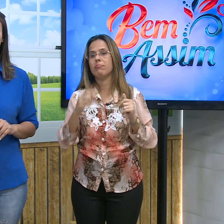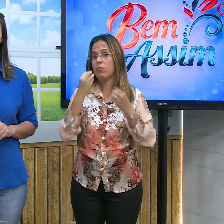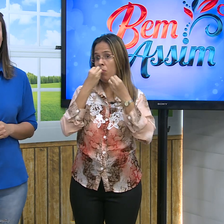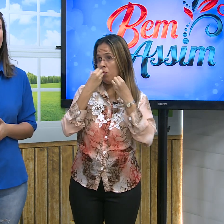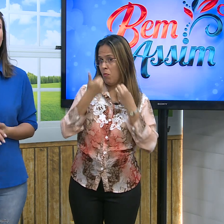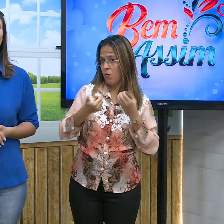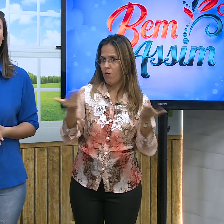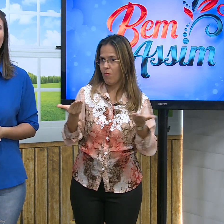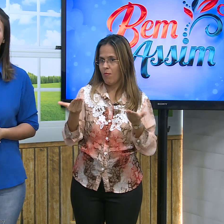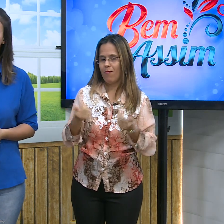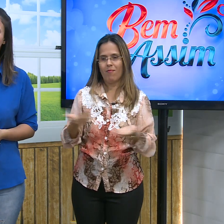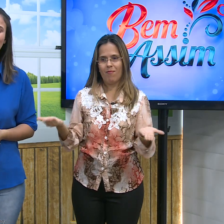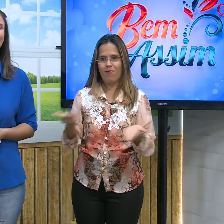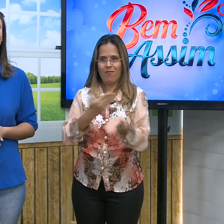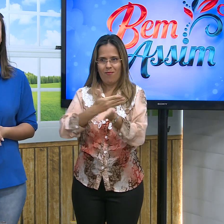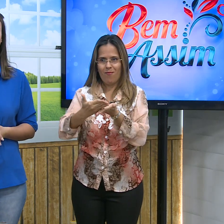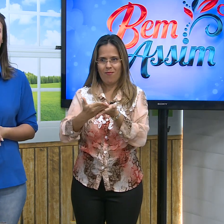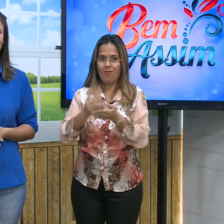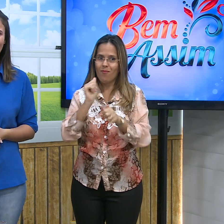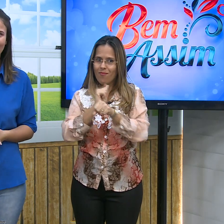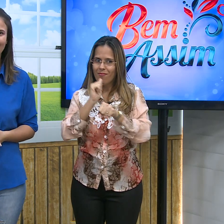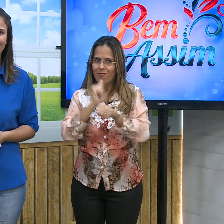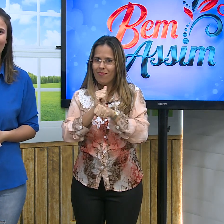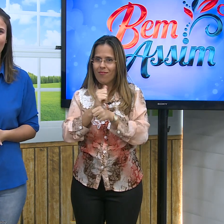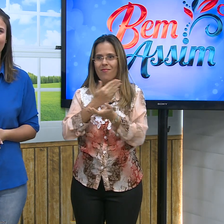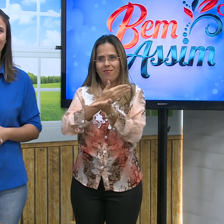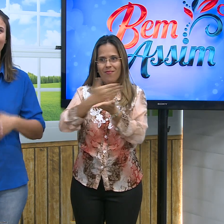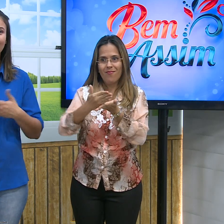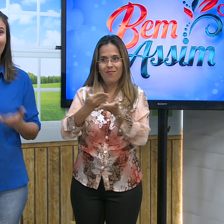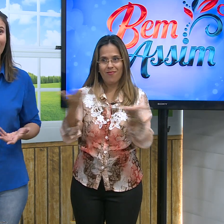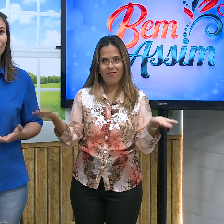e eu conto com você, então não sai daí, porque o Penhassim está começando agora.